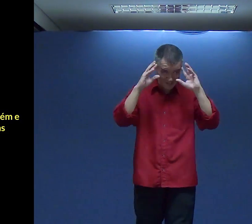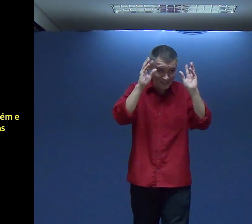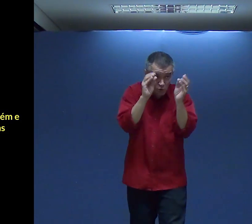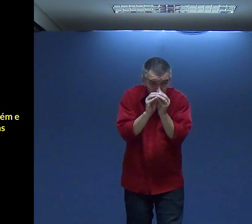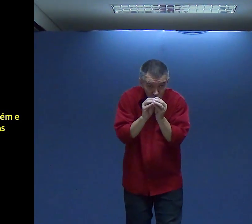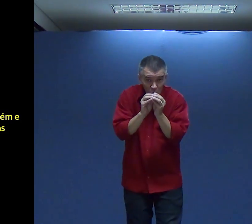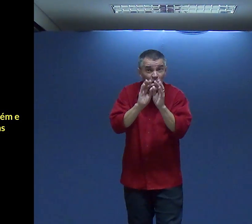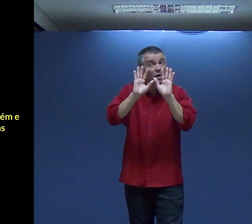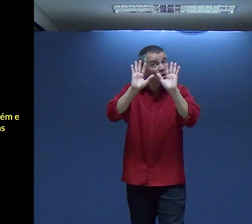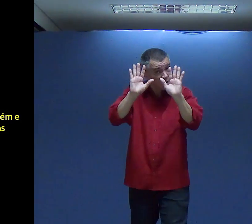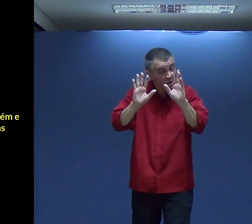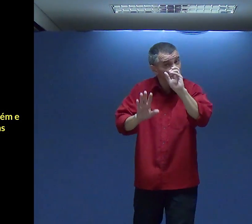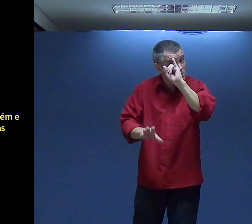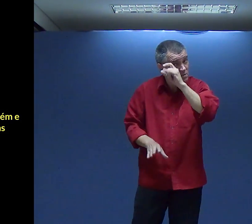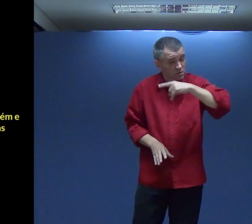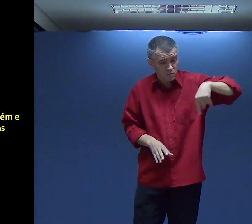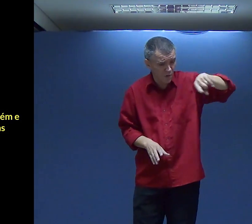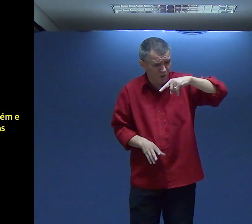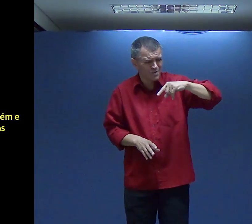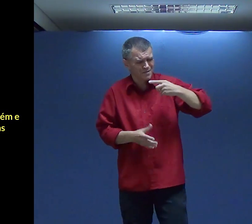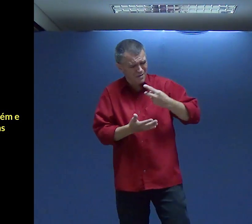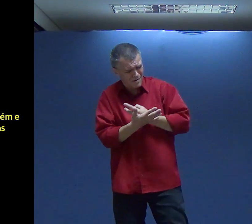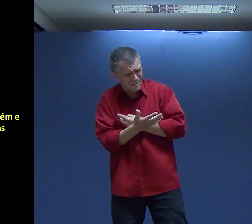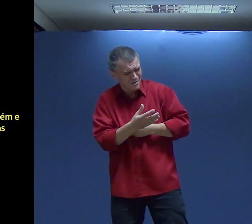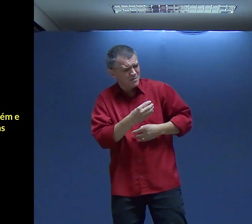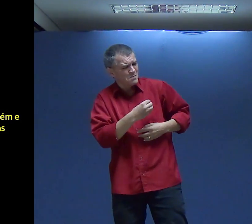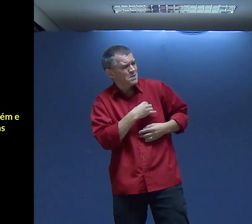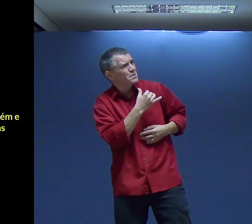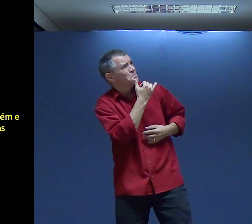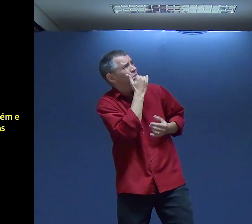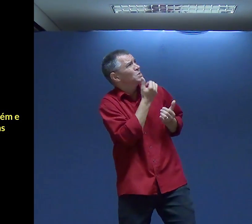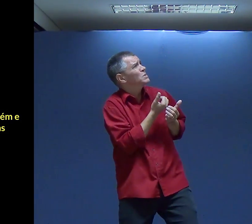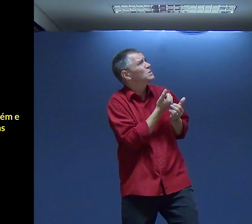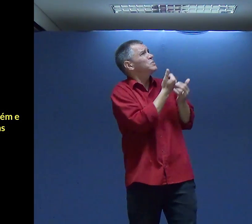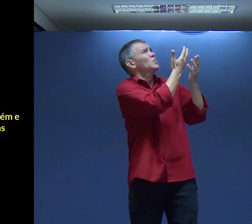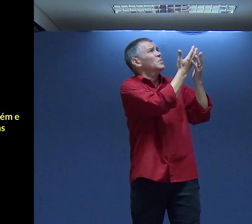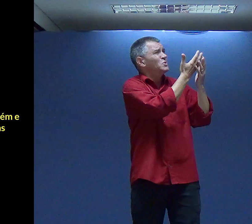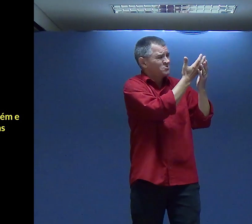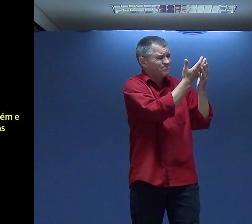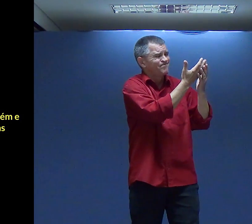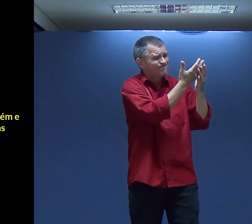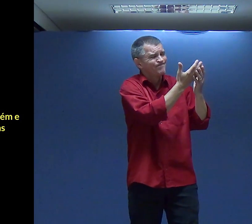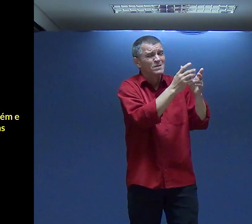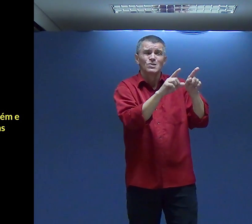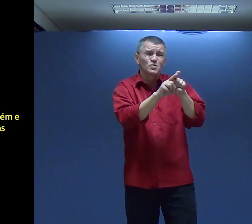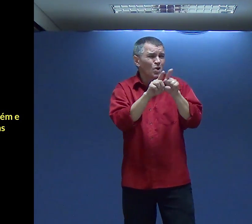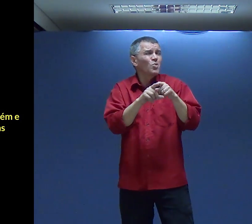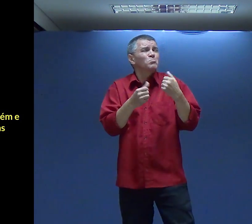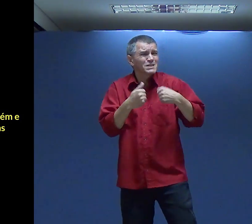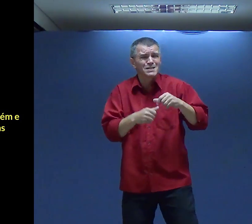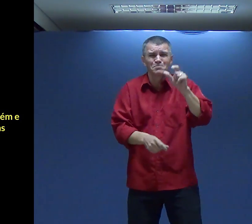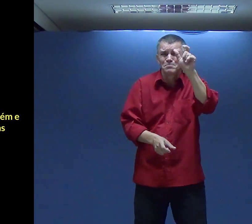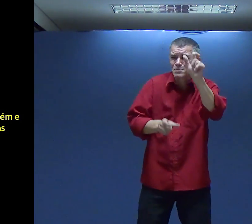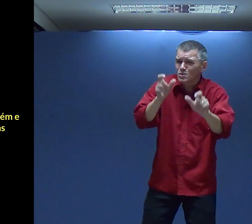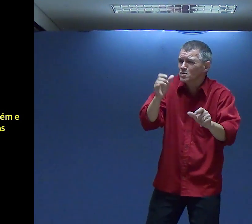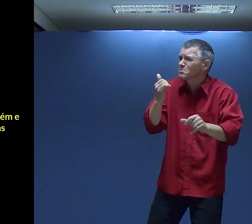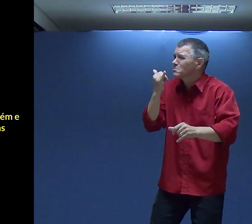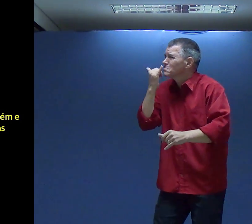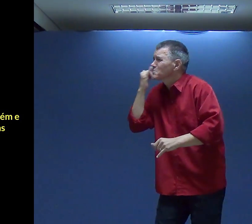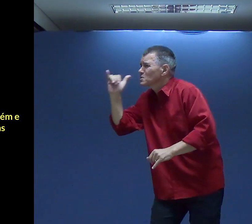Você conseguiu Entender Esse resumo E o que Ele Quer dizer Qual é o nosso Erro O nosso pecado Nós